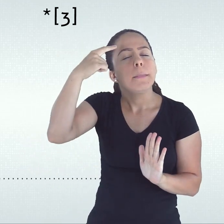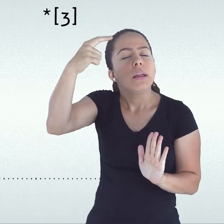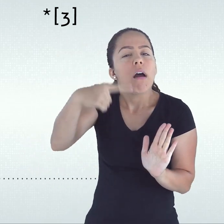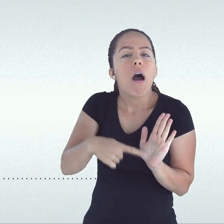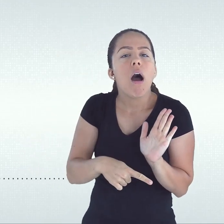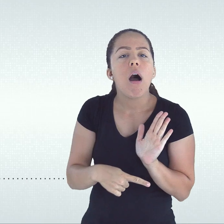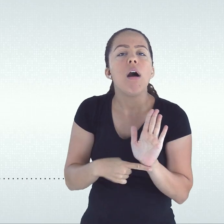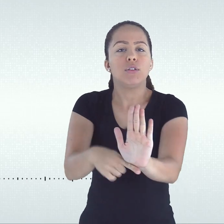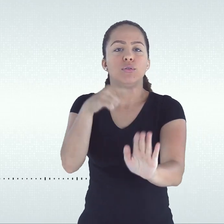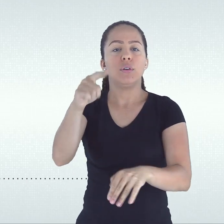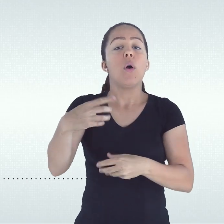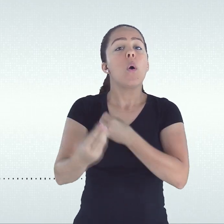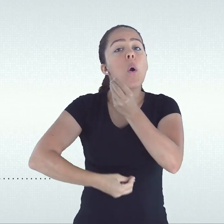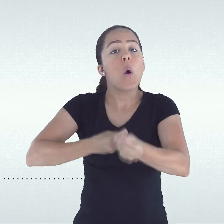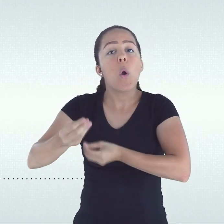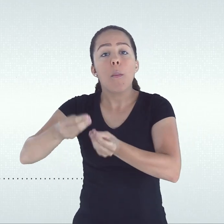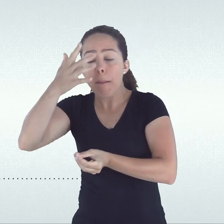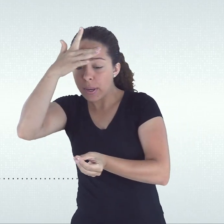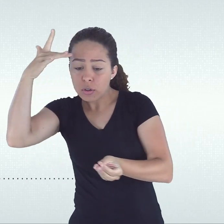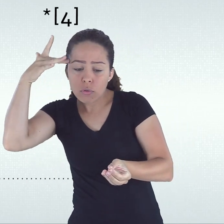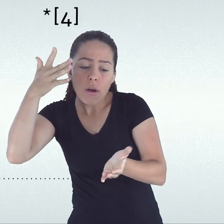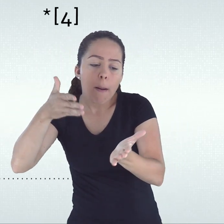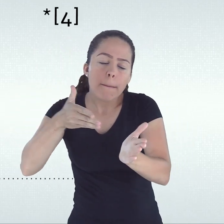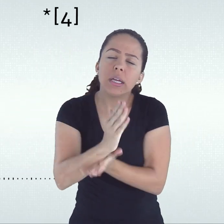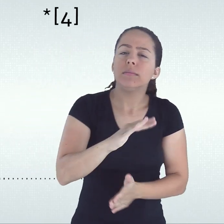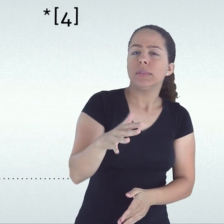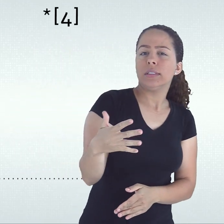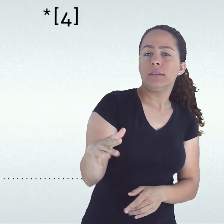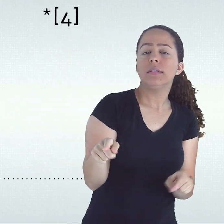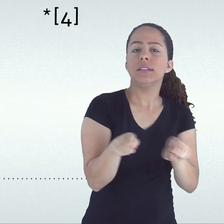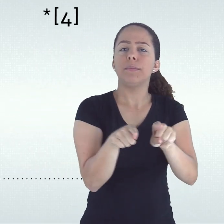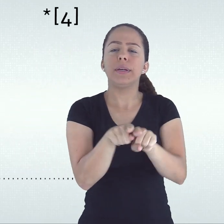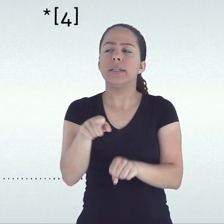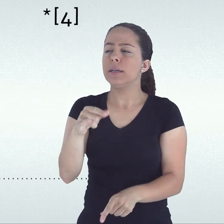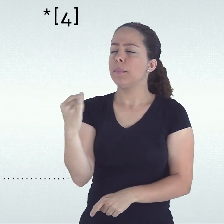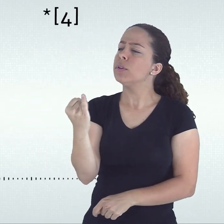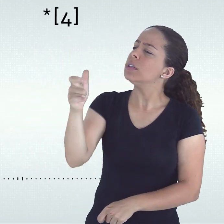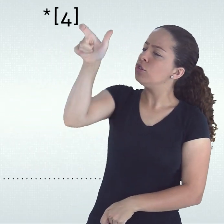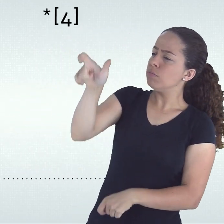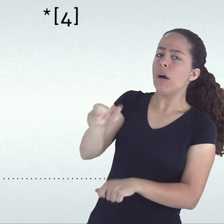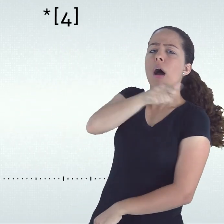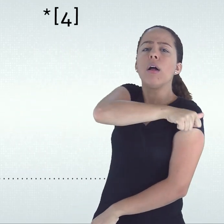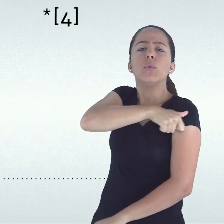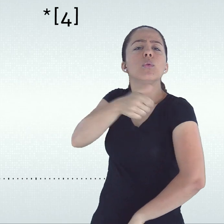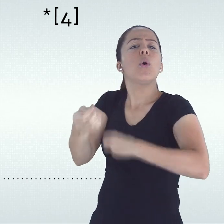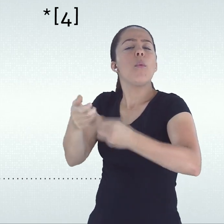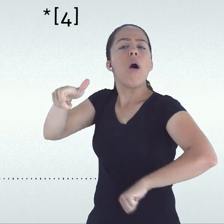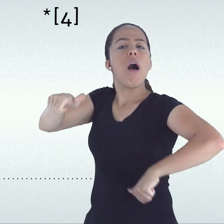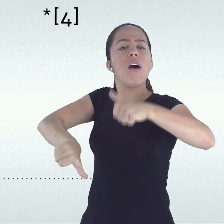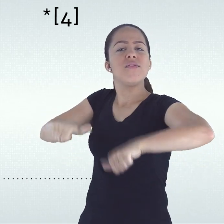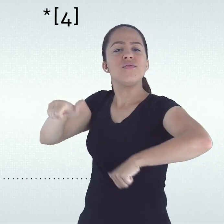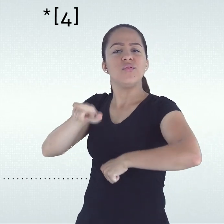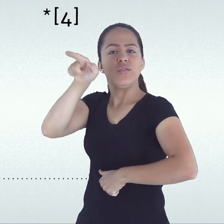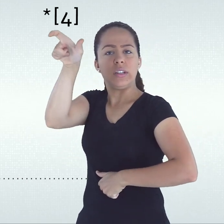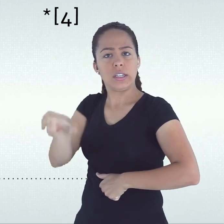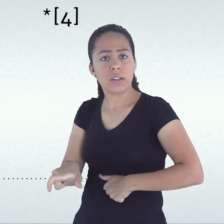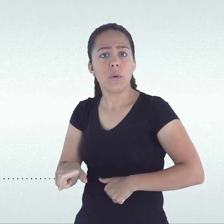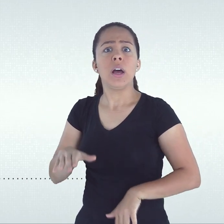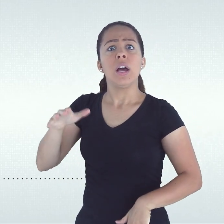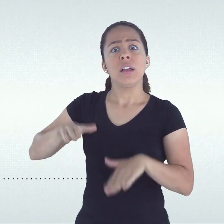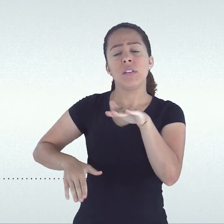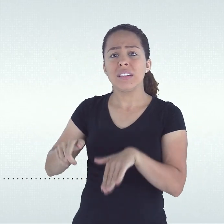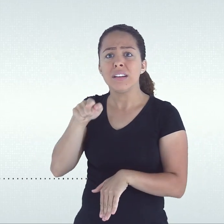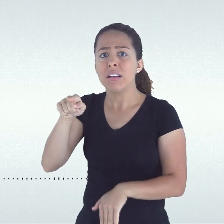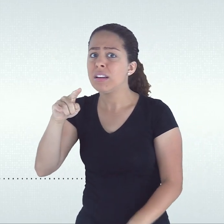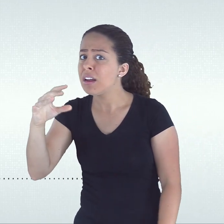formativa de avaliação, por meio da qual, apesar da não aprendizagem provisória do docente,